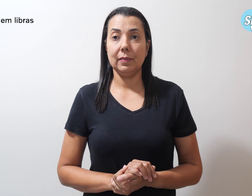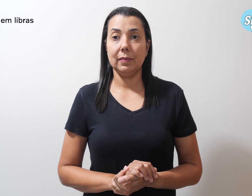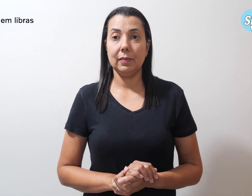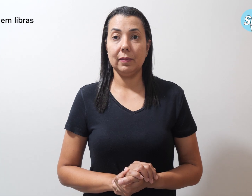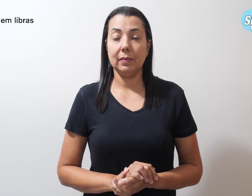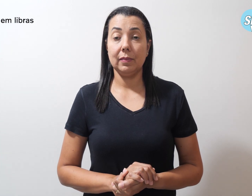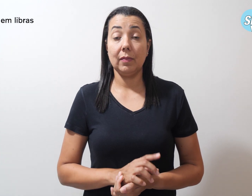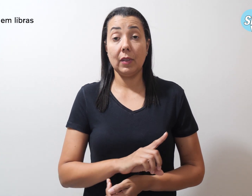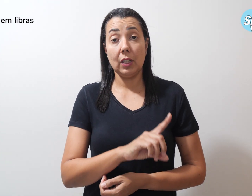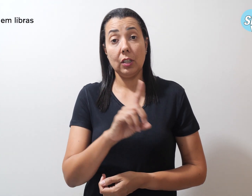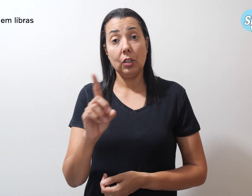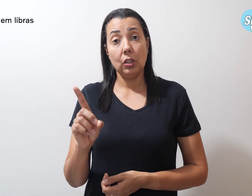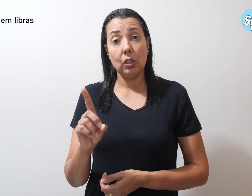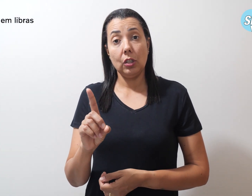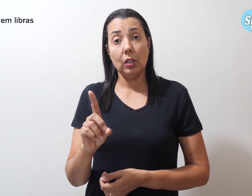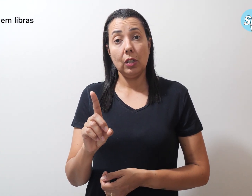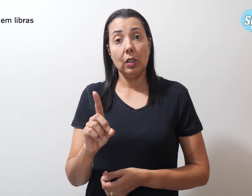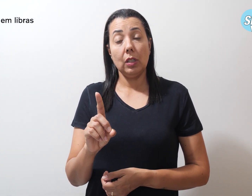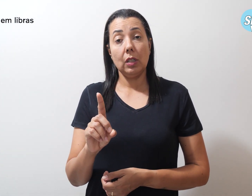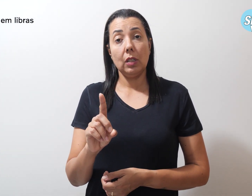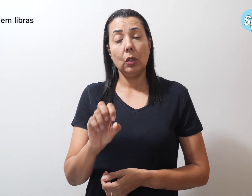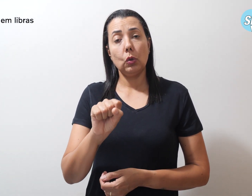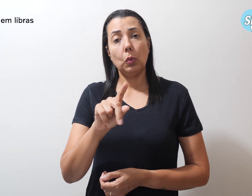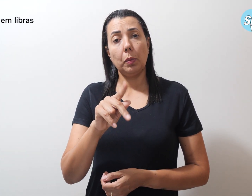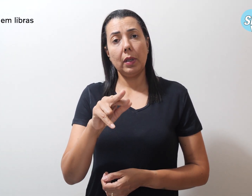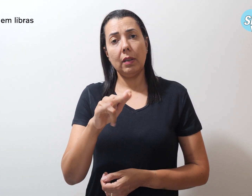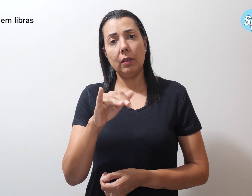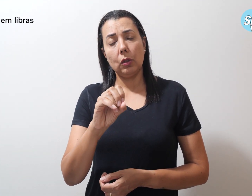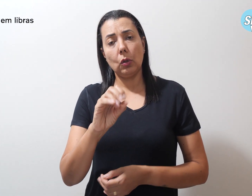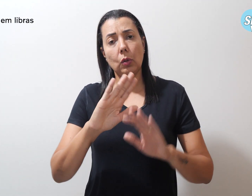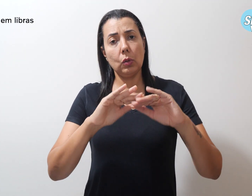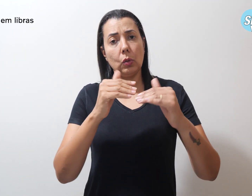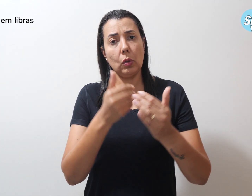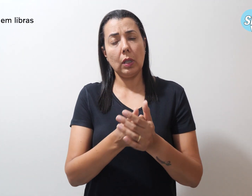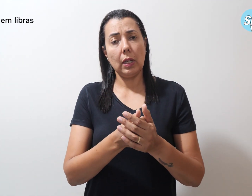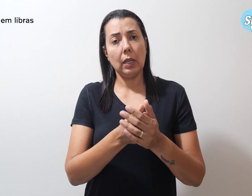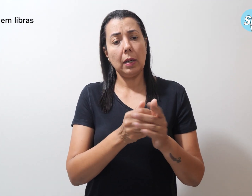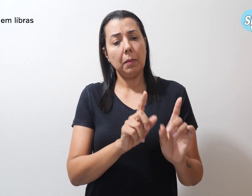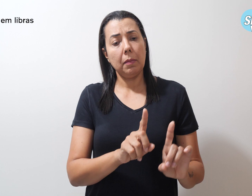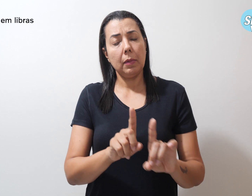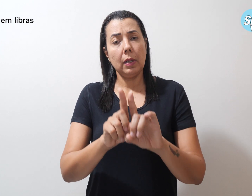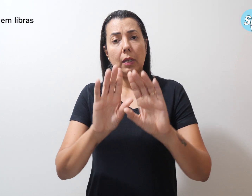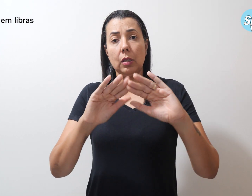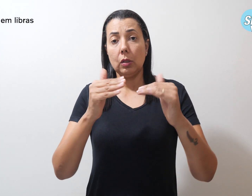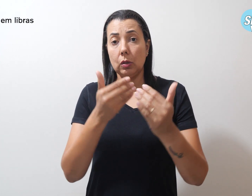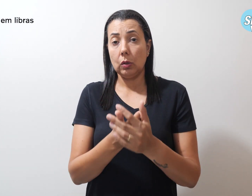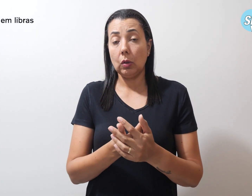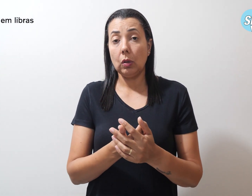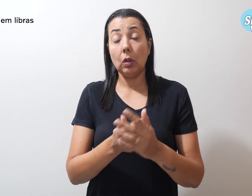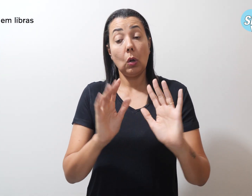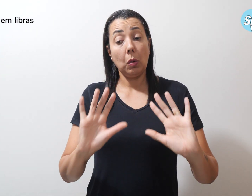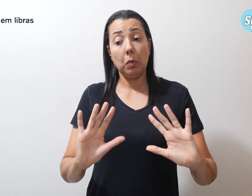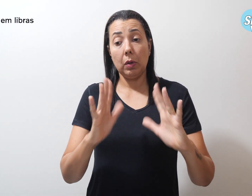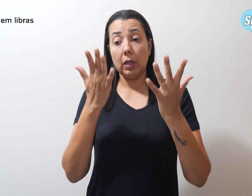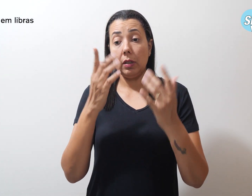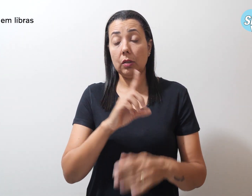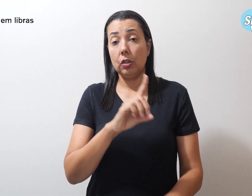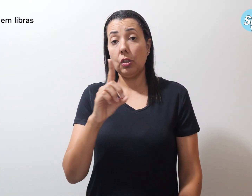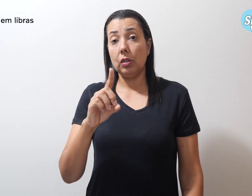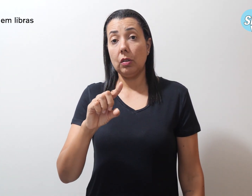Dia do Supervisor Escolar, o braço direito da escola. Comemorado no dia 22 de